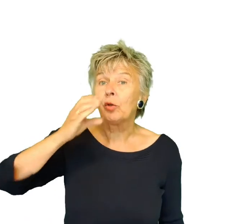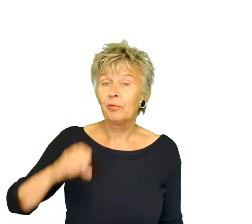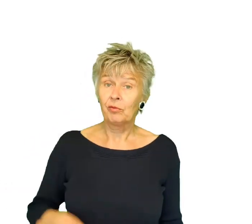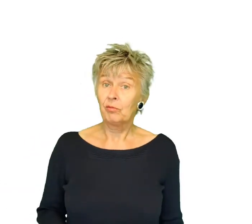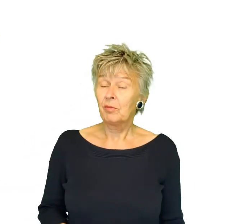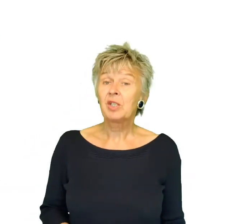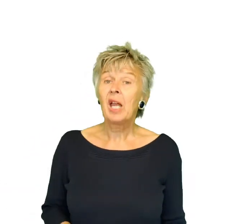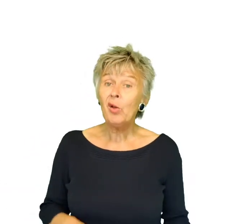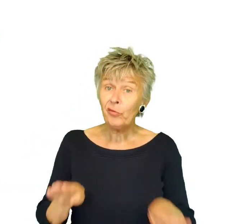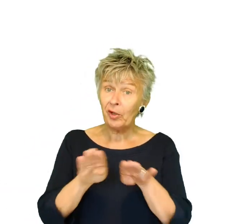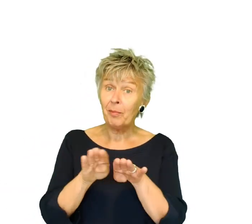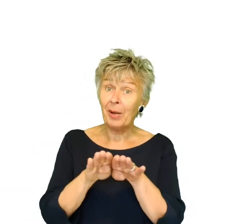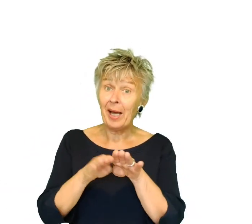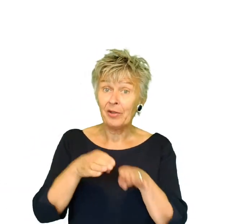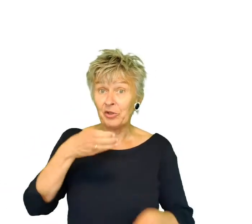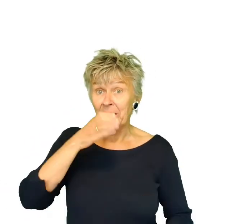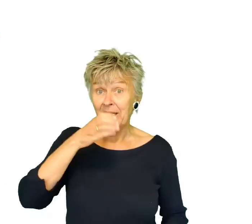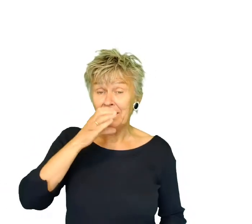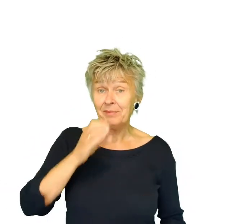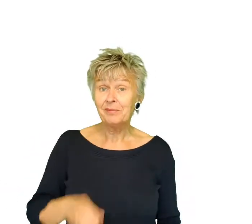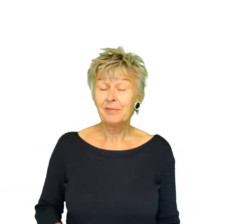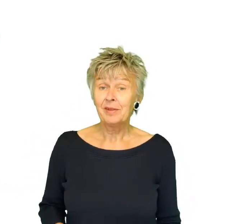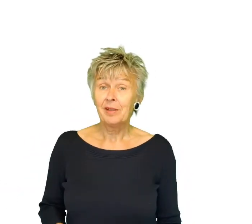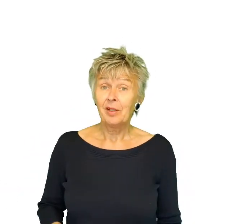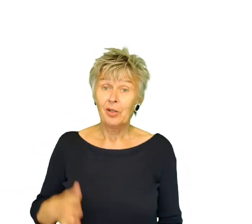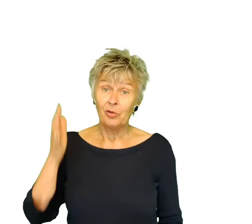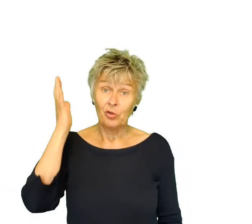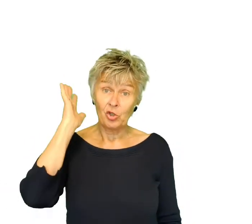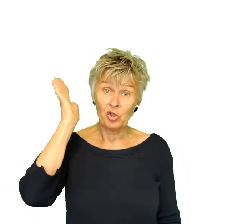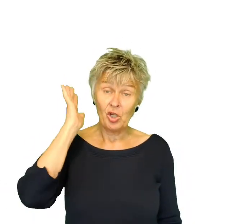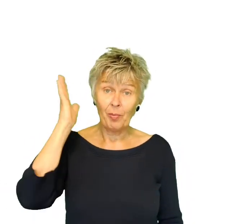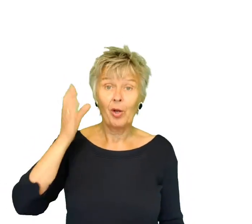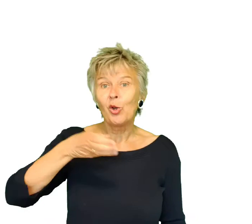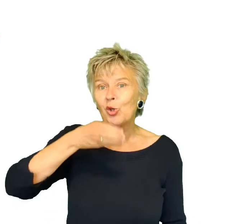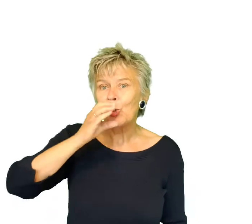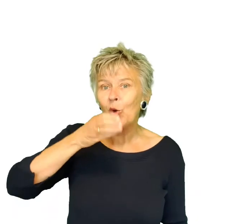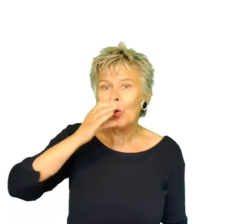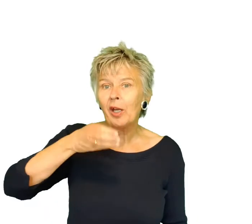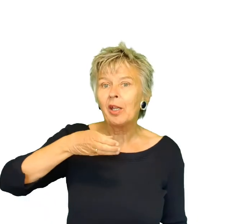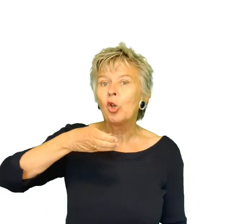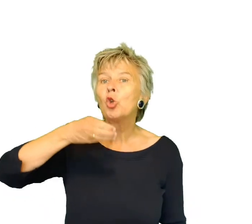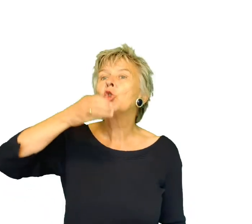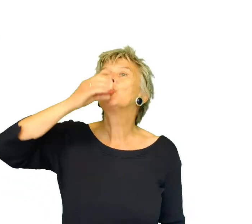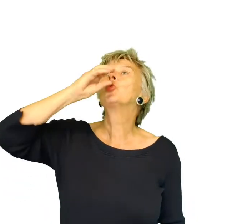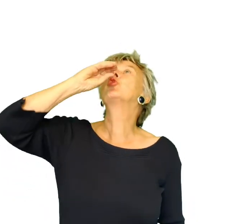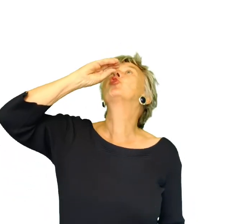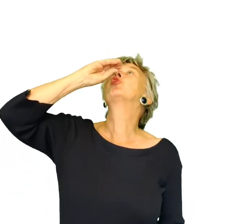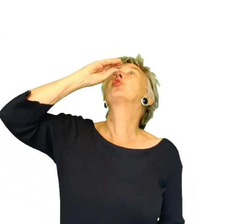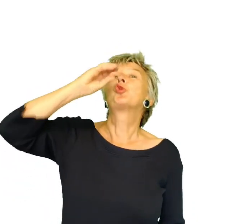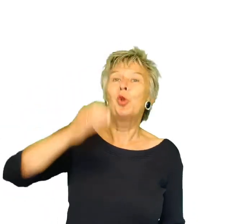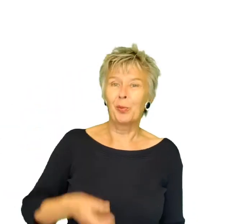Hetzelfde gebaar als drinken. Dus sappige slokken. dan sluk.